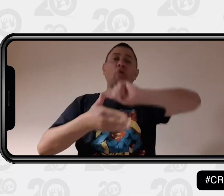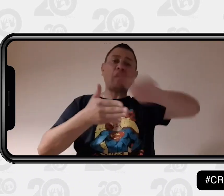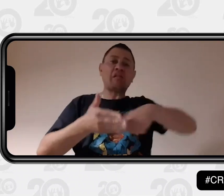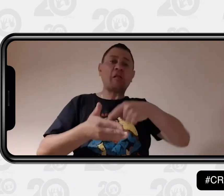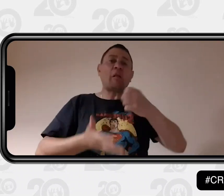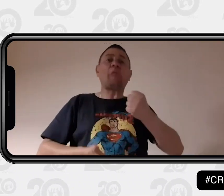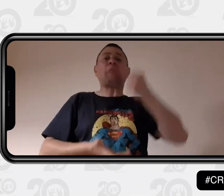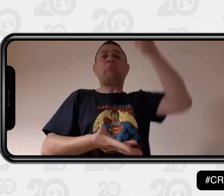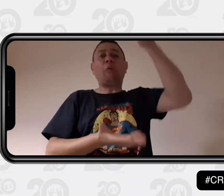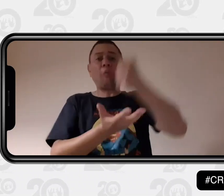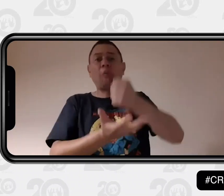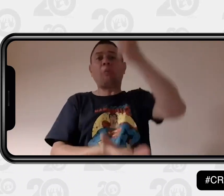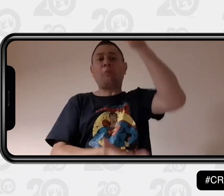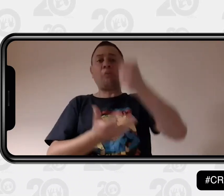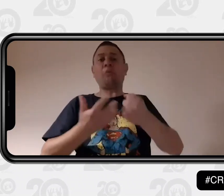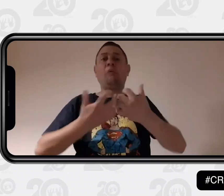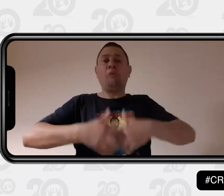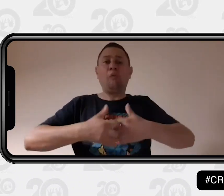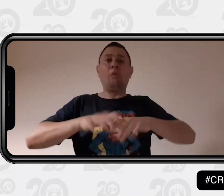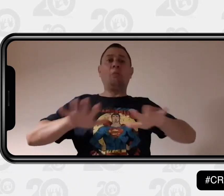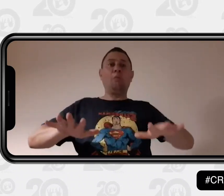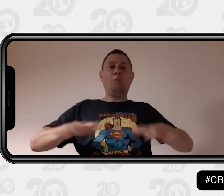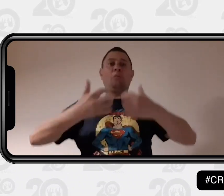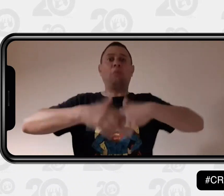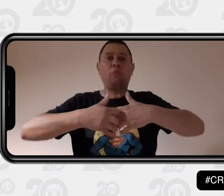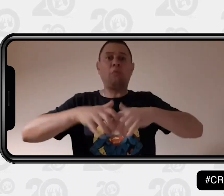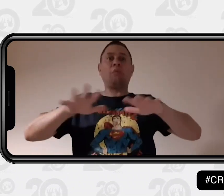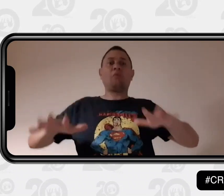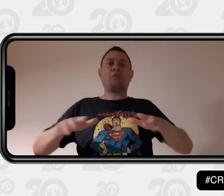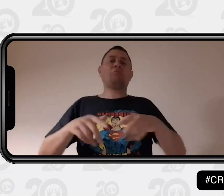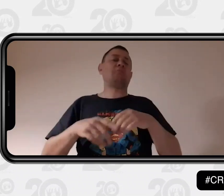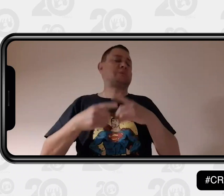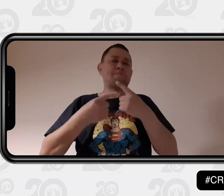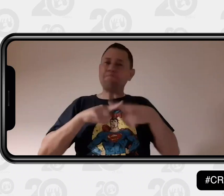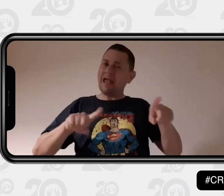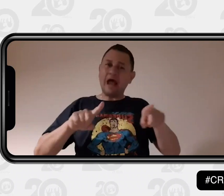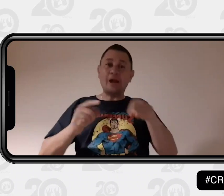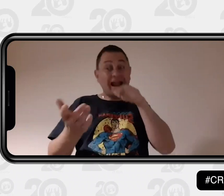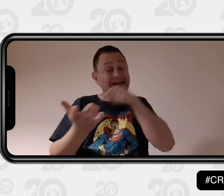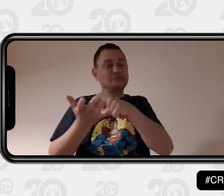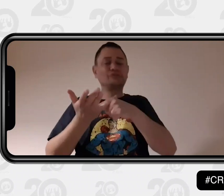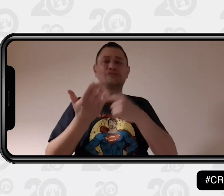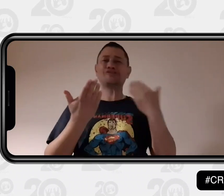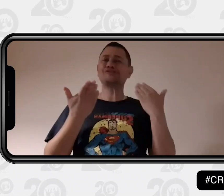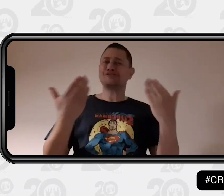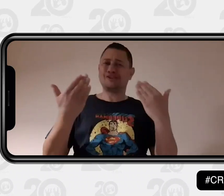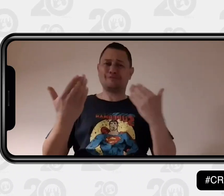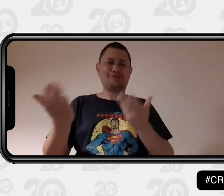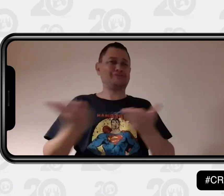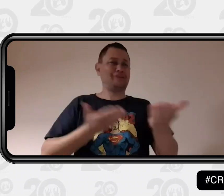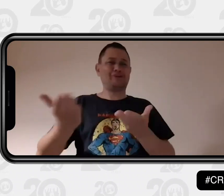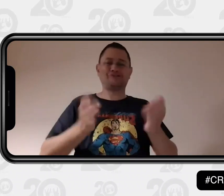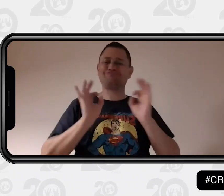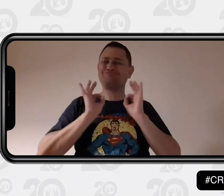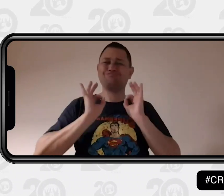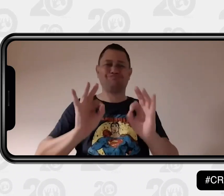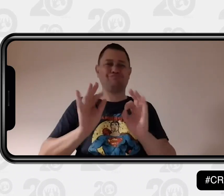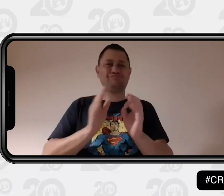veces, por ejemplo, de pronto por temas de presupuesto, avanza o se ha detenido el proceso, pero el servicio como tal es